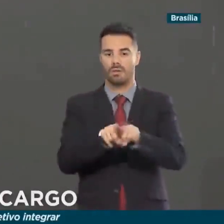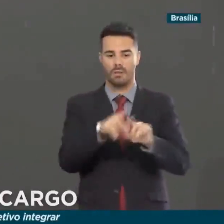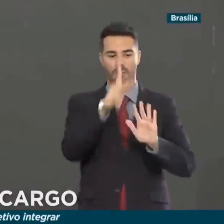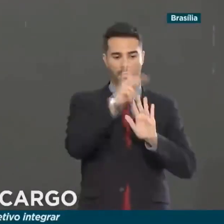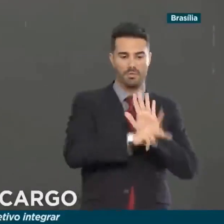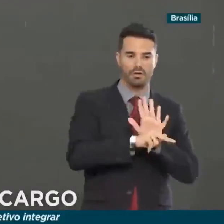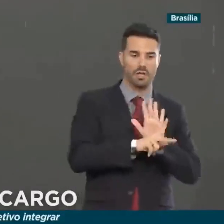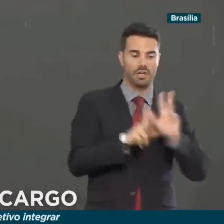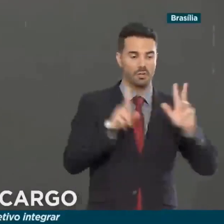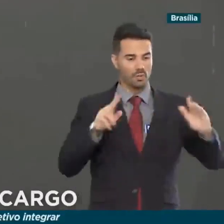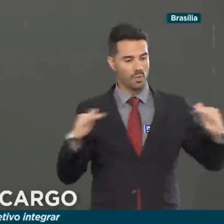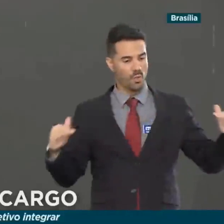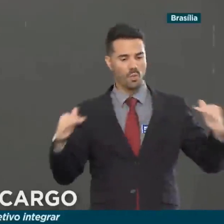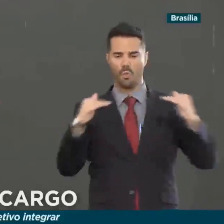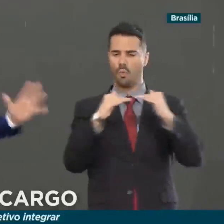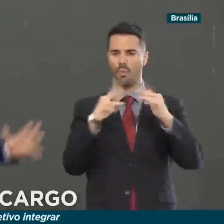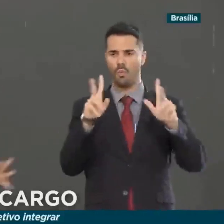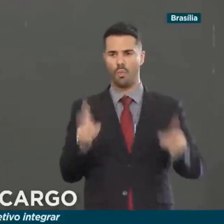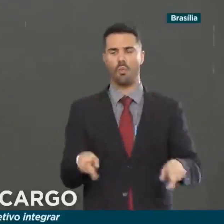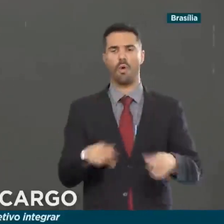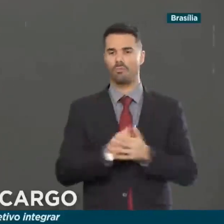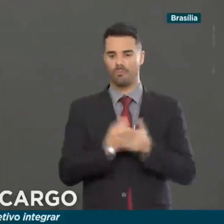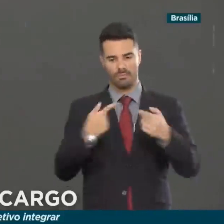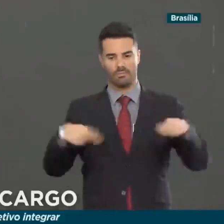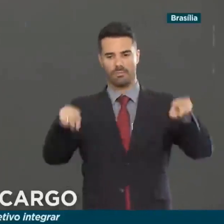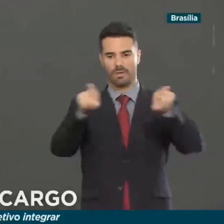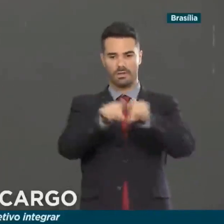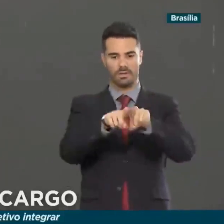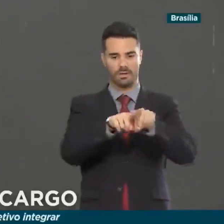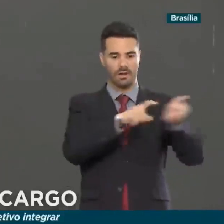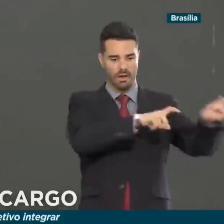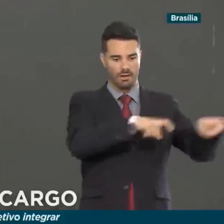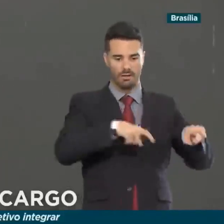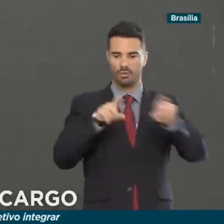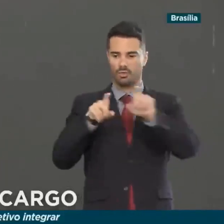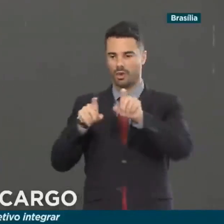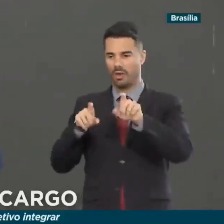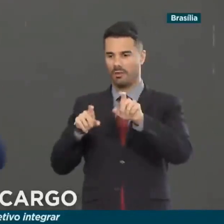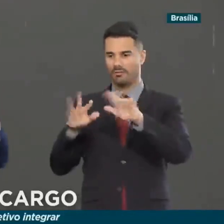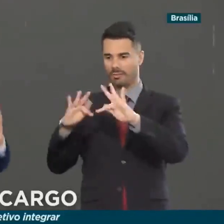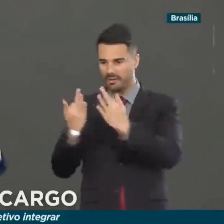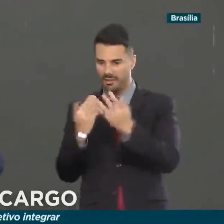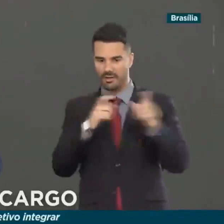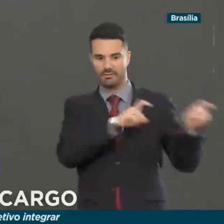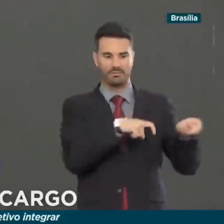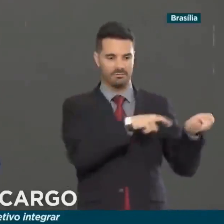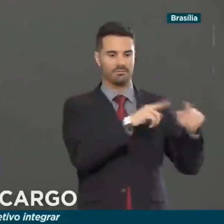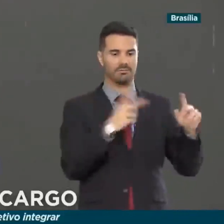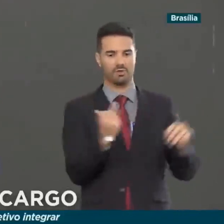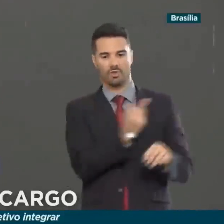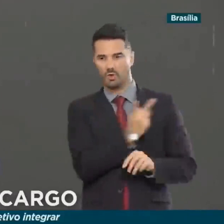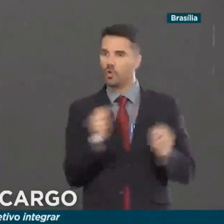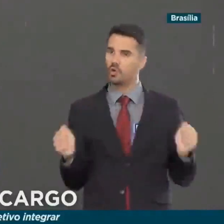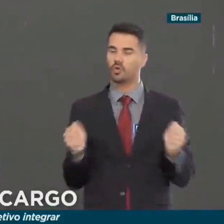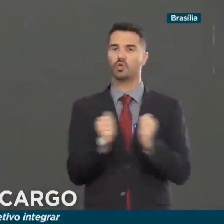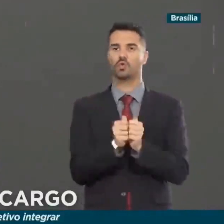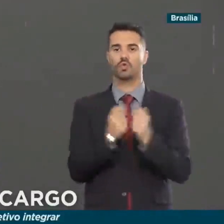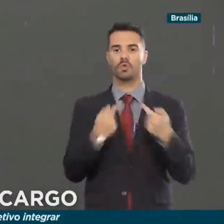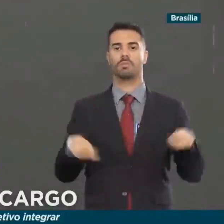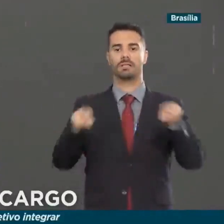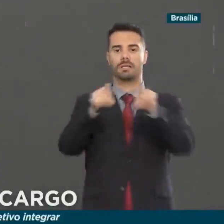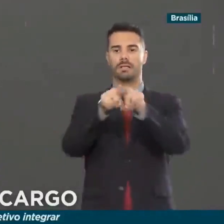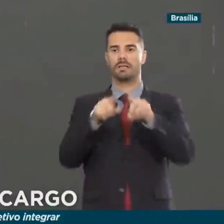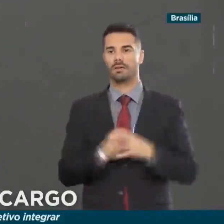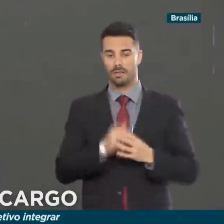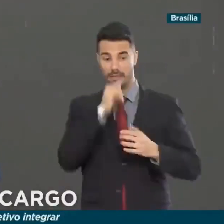projetos comuns de parcerias, onde o